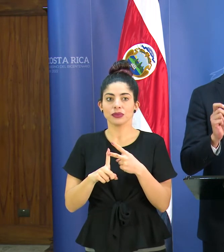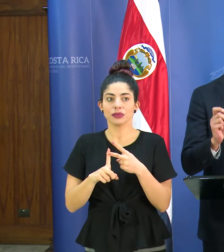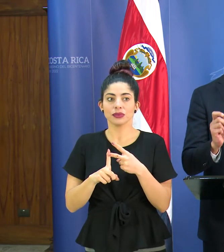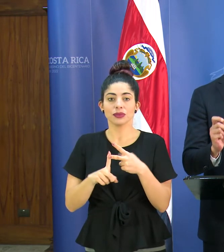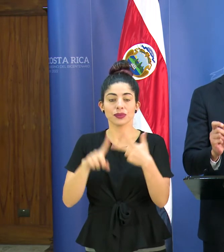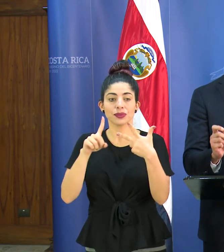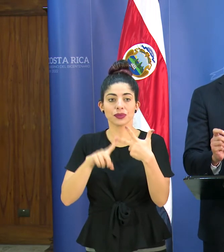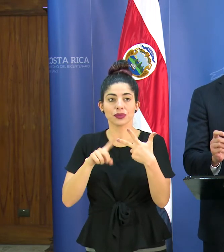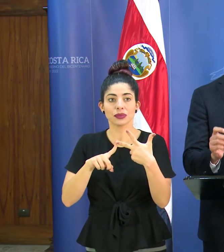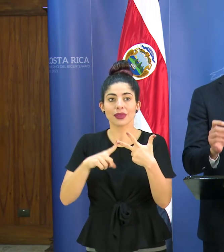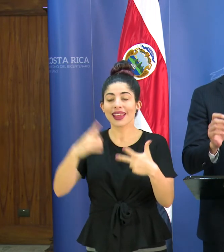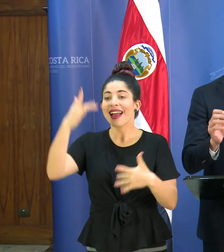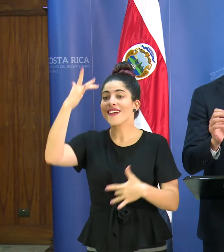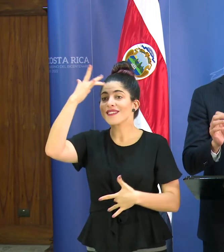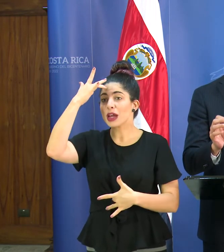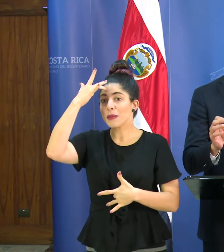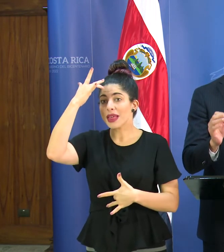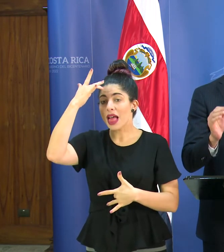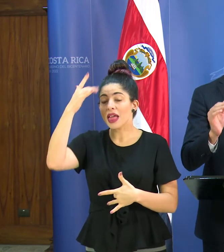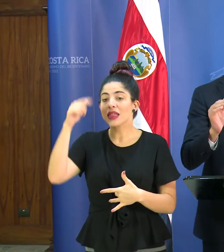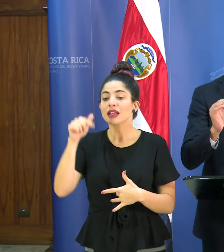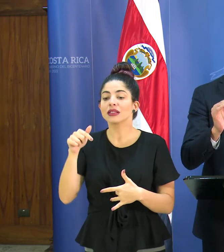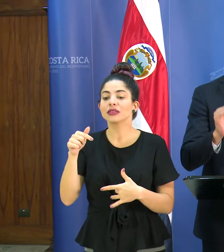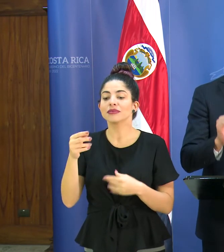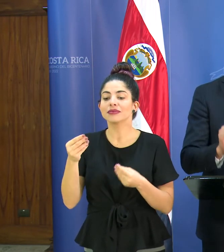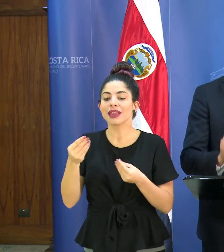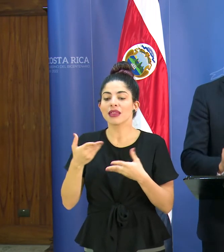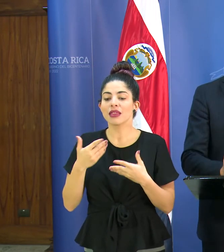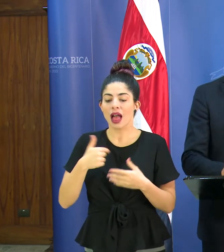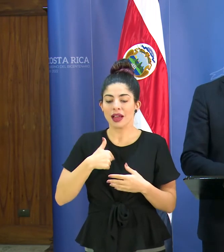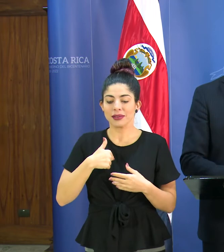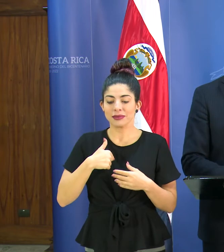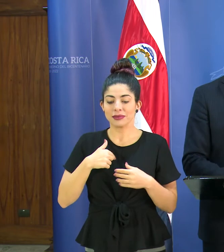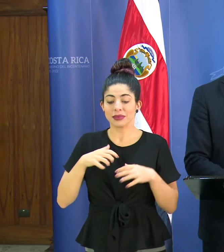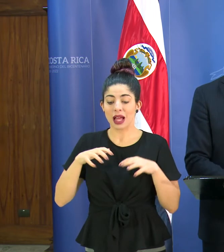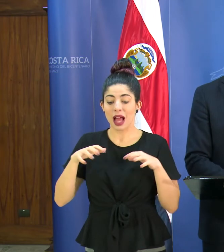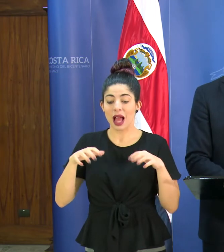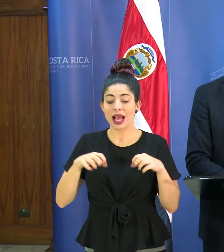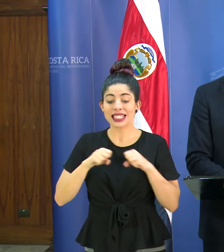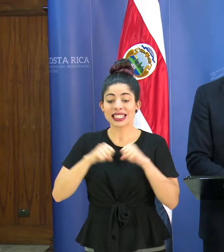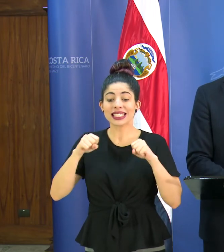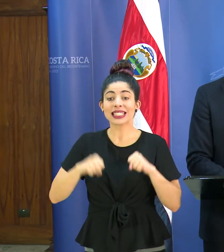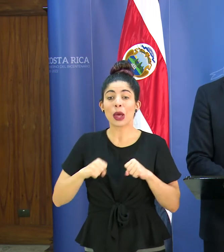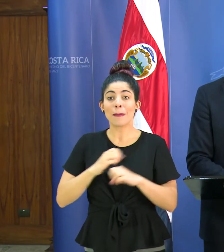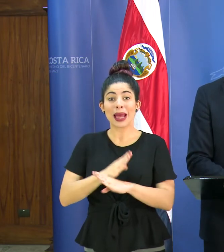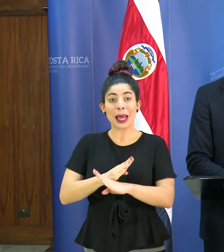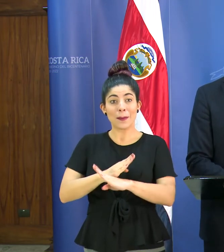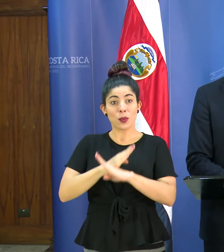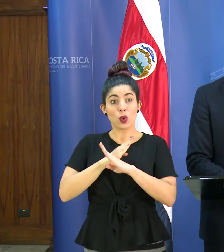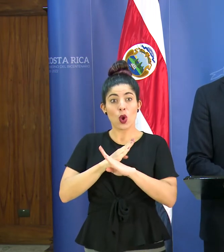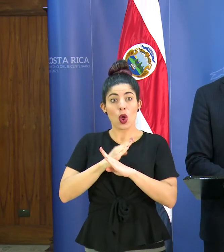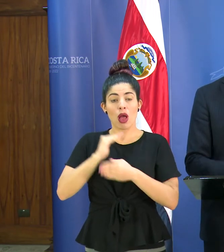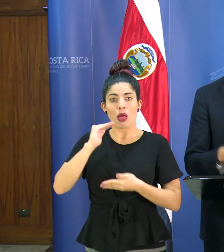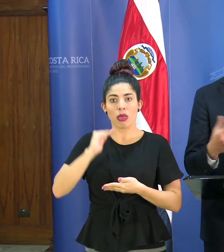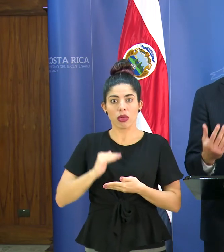las enfermedades que ponen en disminución la actividad del sistema inmunológico, del sistema de defensas, como el